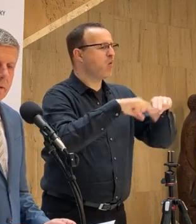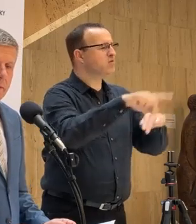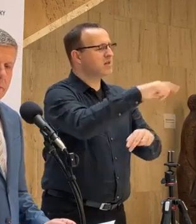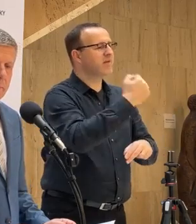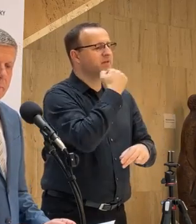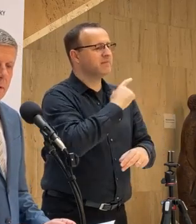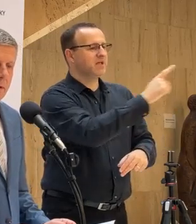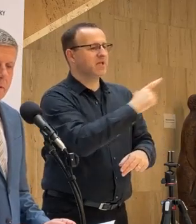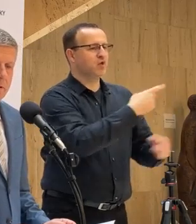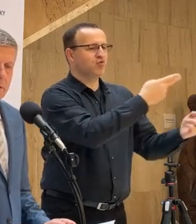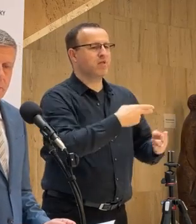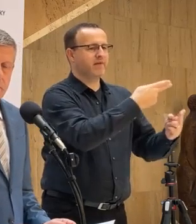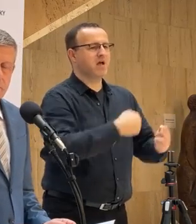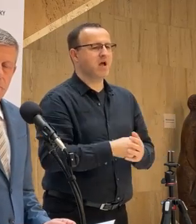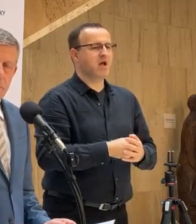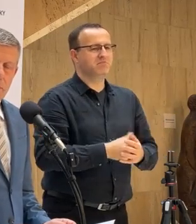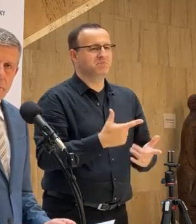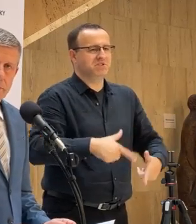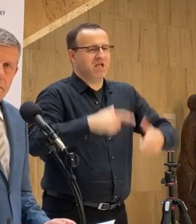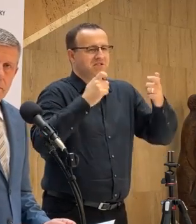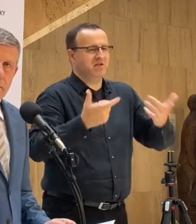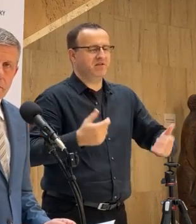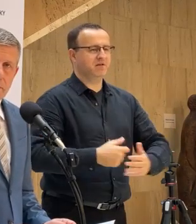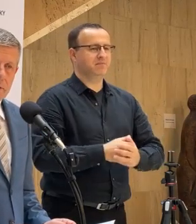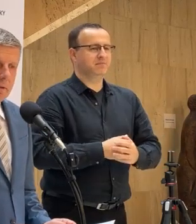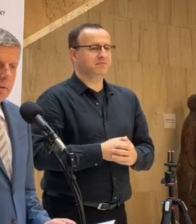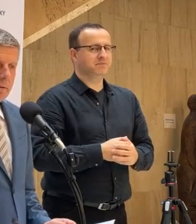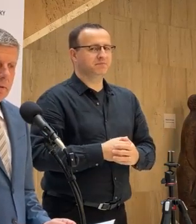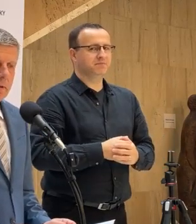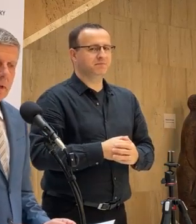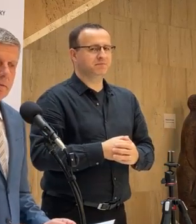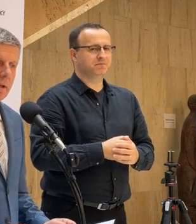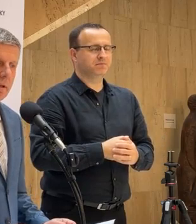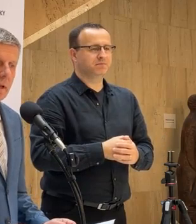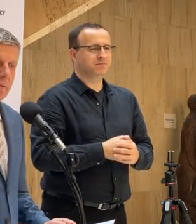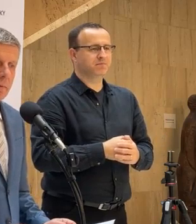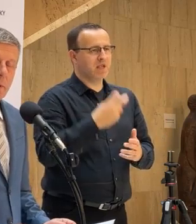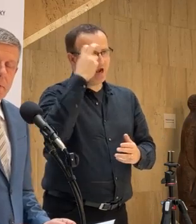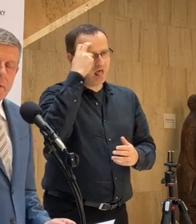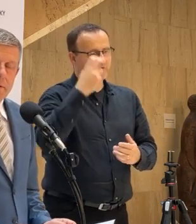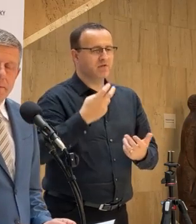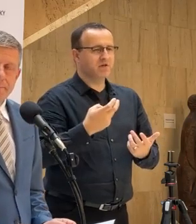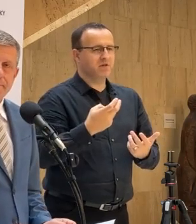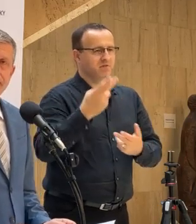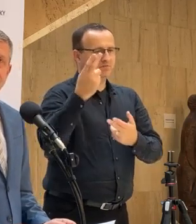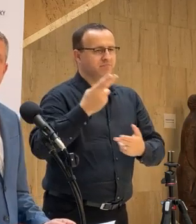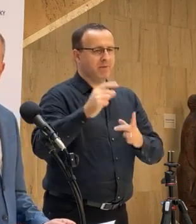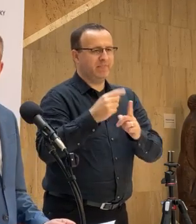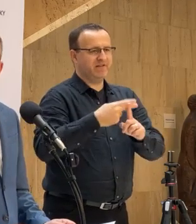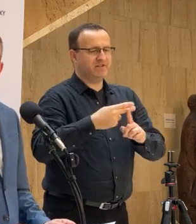dodávky vakcín sú v podstate stopnuté alebo zastavené, takže hlavný, hlavný problém je Pfizer.